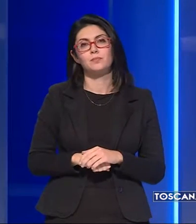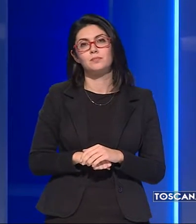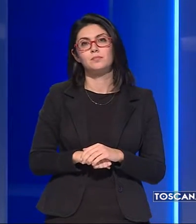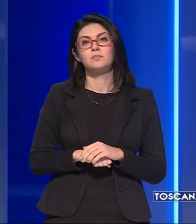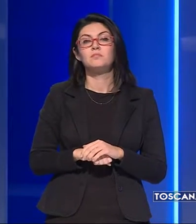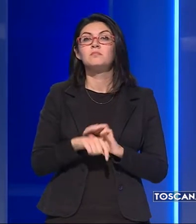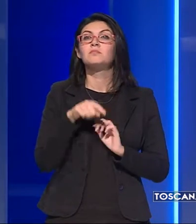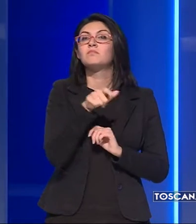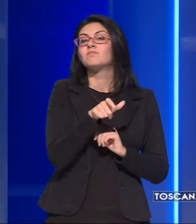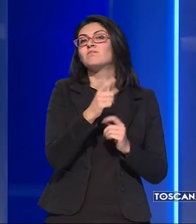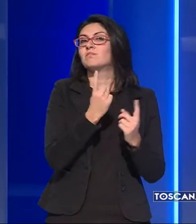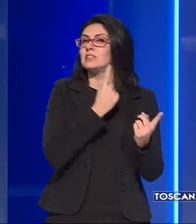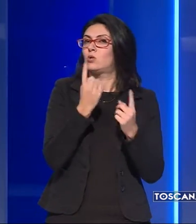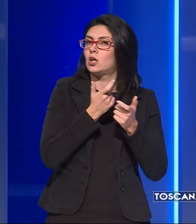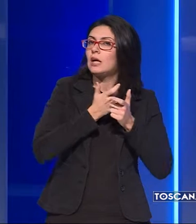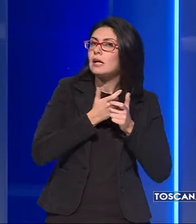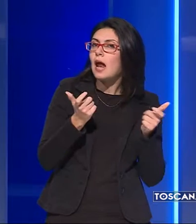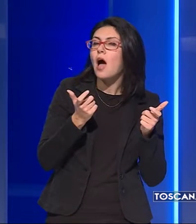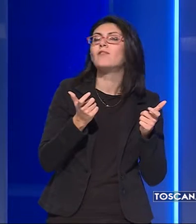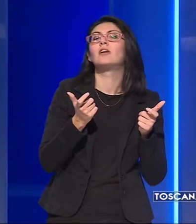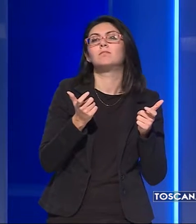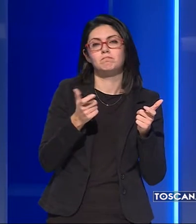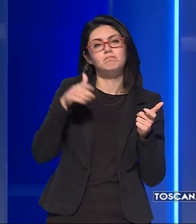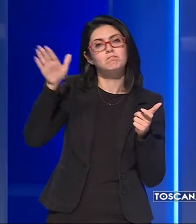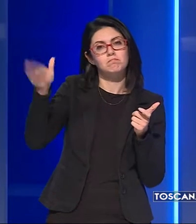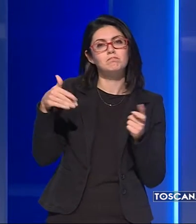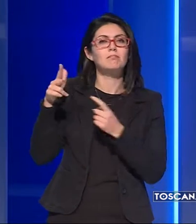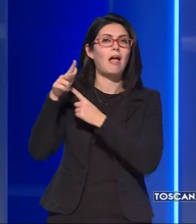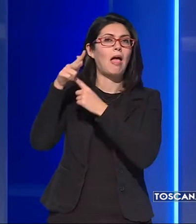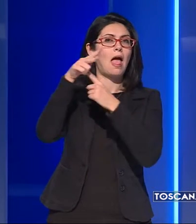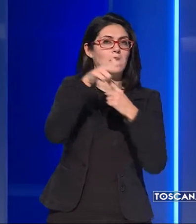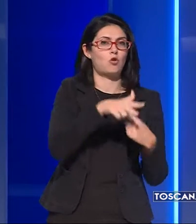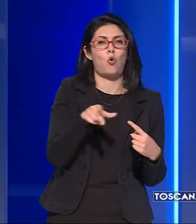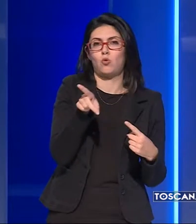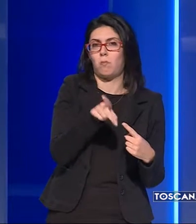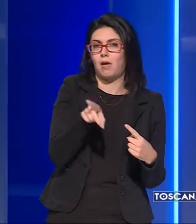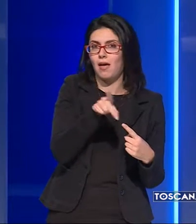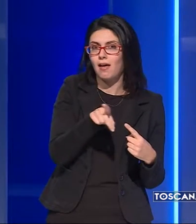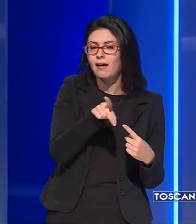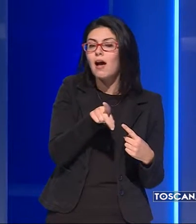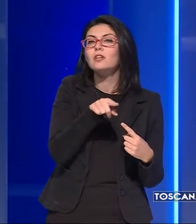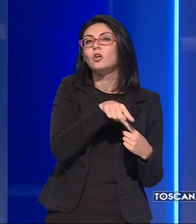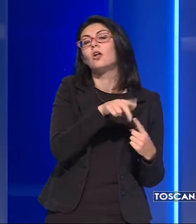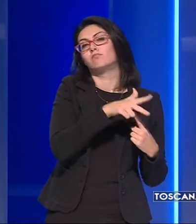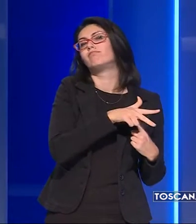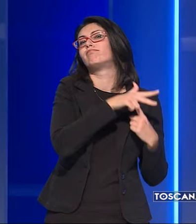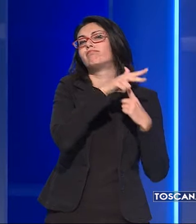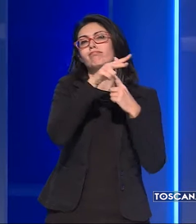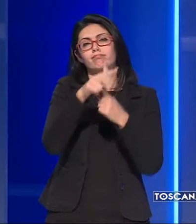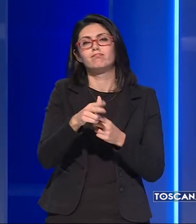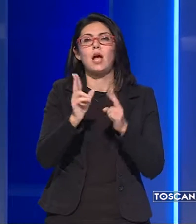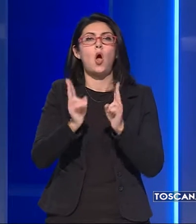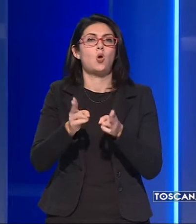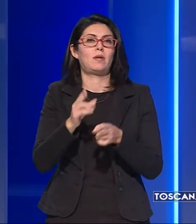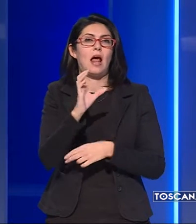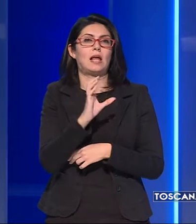Vista la gravità delle condizioni è stato fatto intervenire l'elisoccorso Pegaso, con cui è stata portata all'ospedale